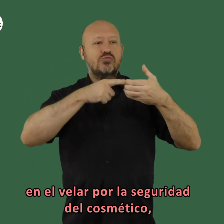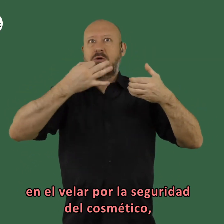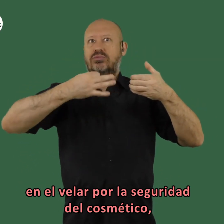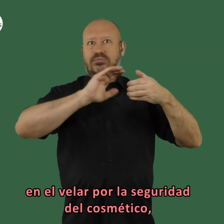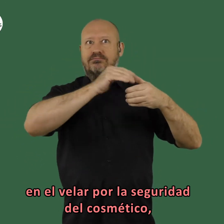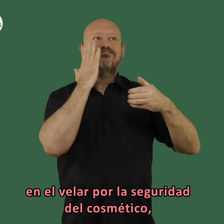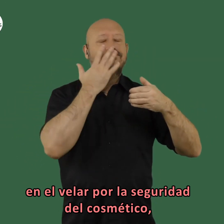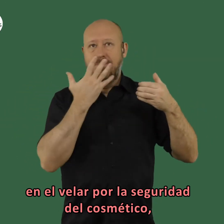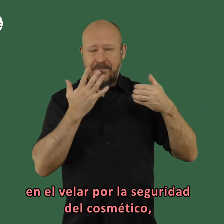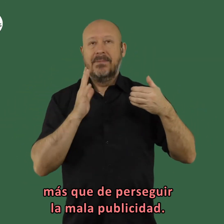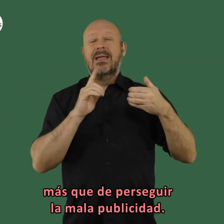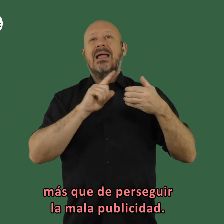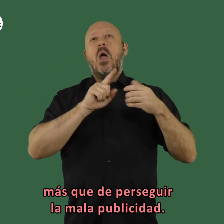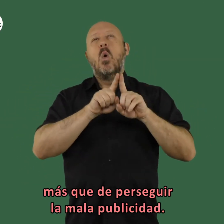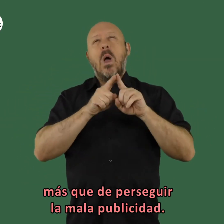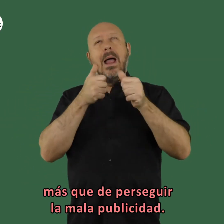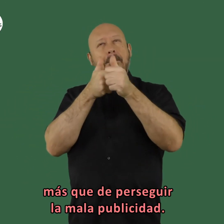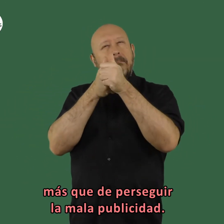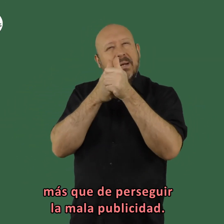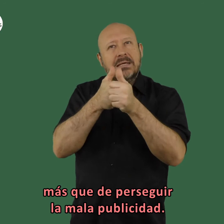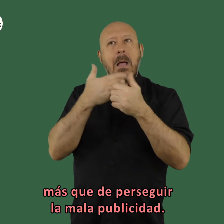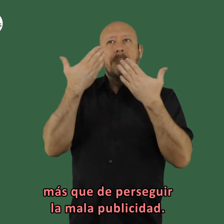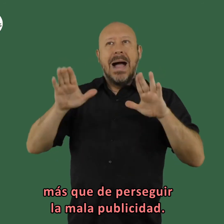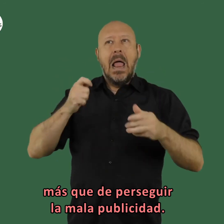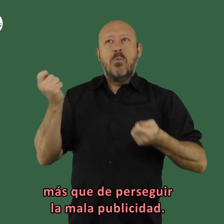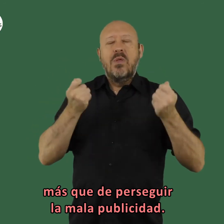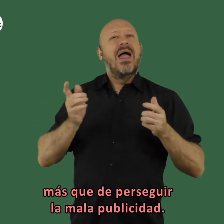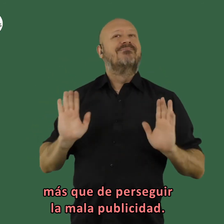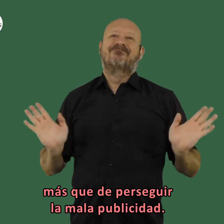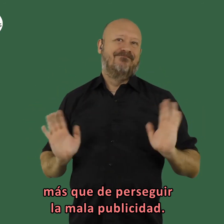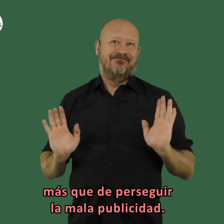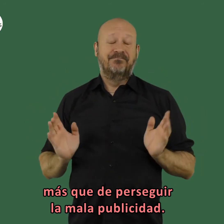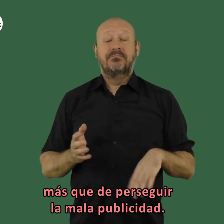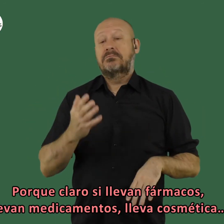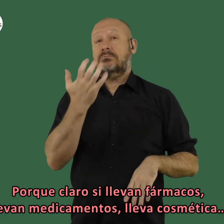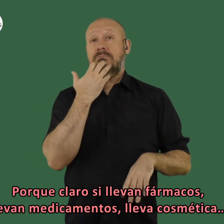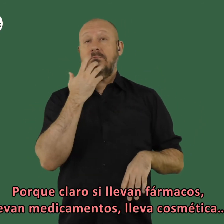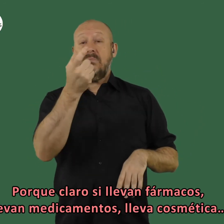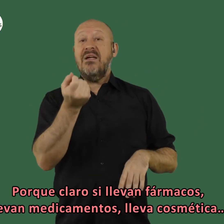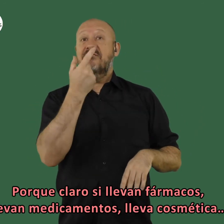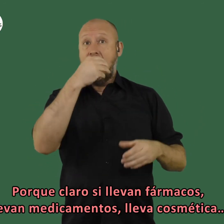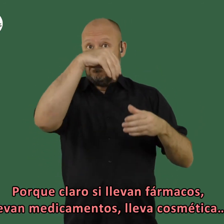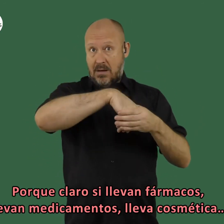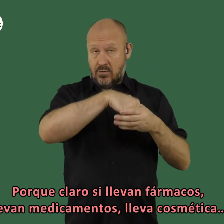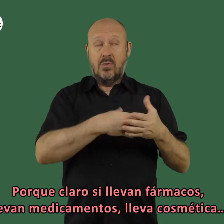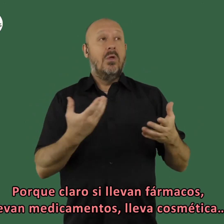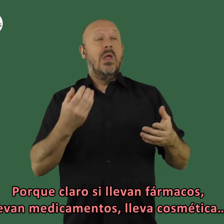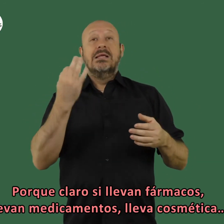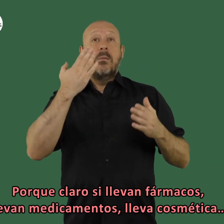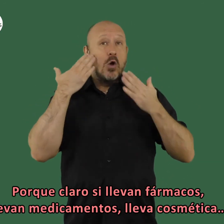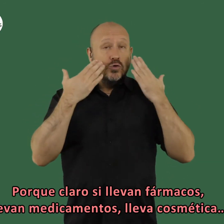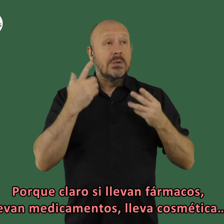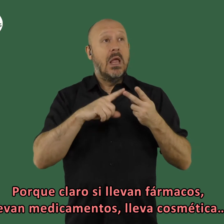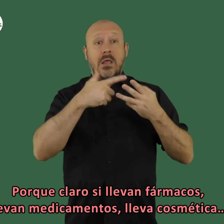seguridad del cosmético más que de perseguir la mala publicidad porque claro si lleva fármacos llevan